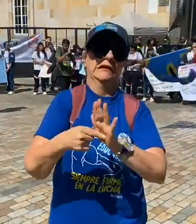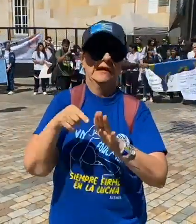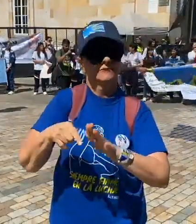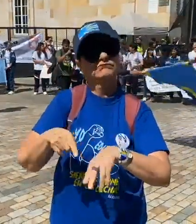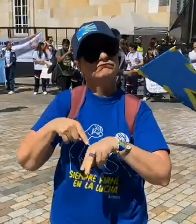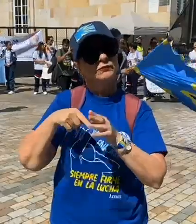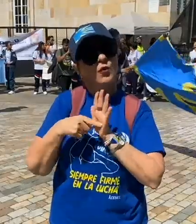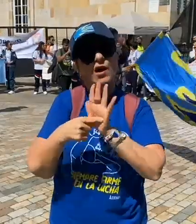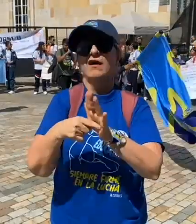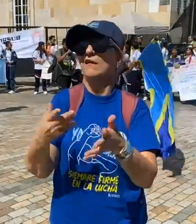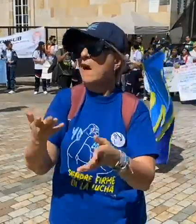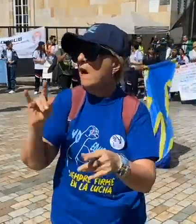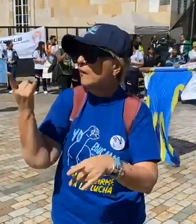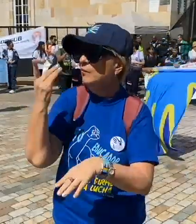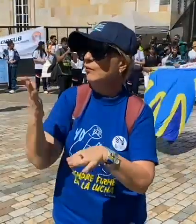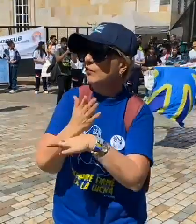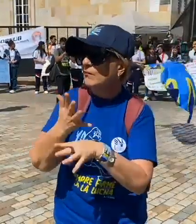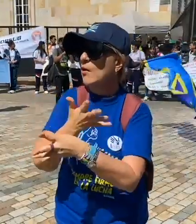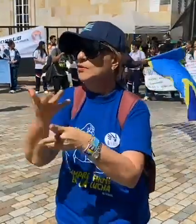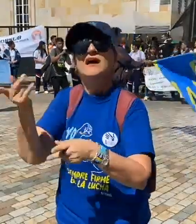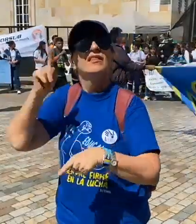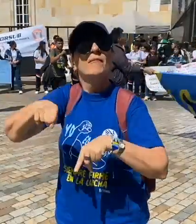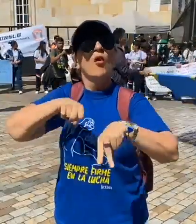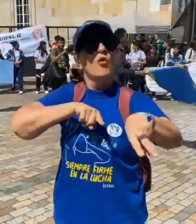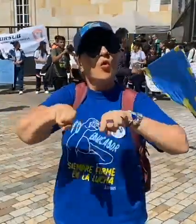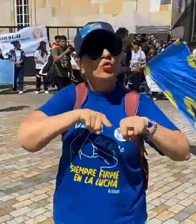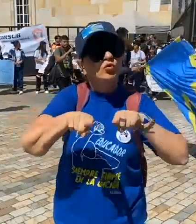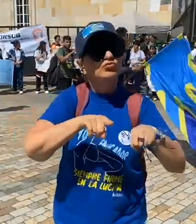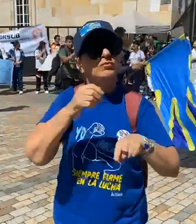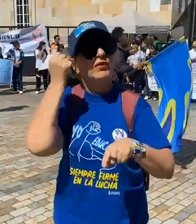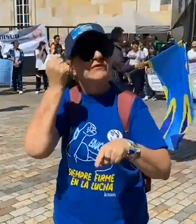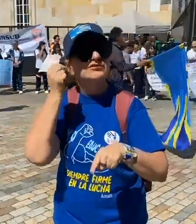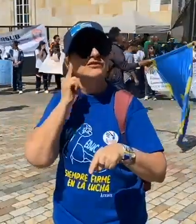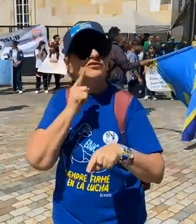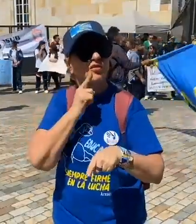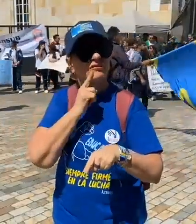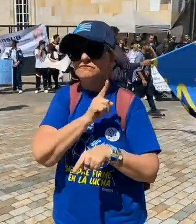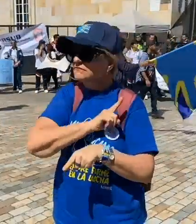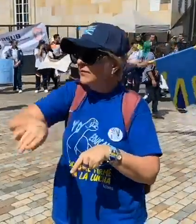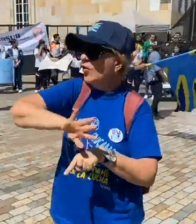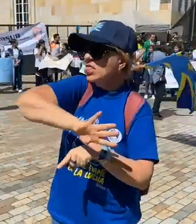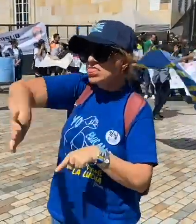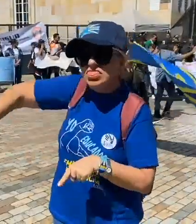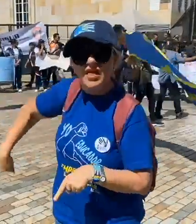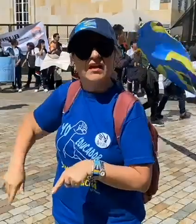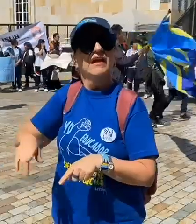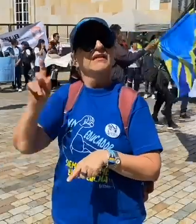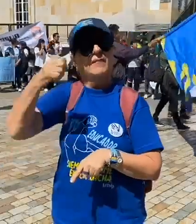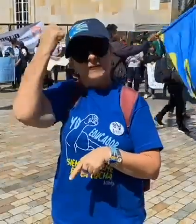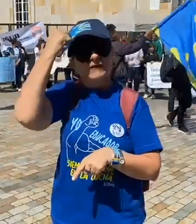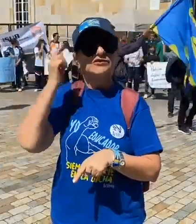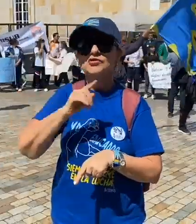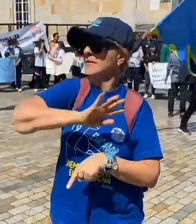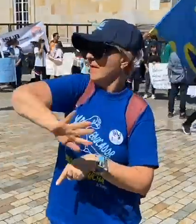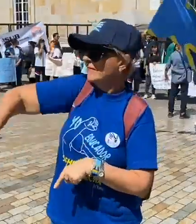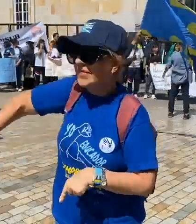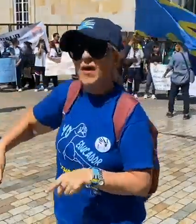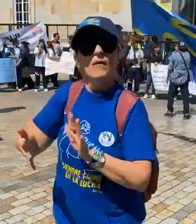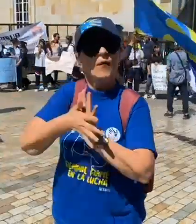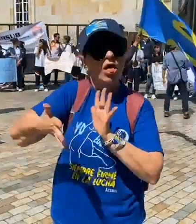Eso es lo que queremos mostrar. También hay otras problemáticas en los concursos docentes. Los profesores sordos los están haciendo a un